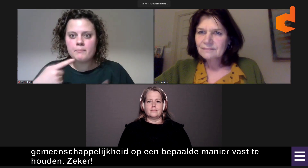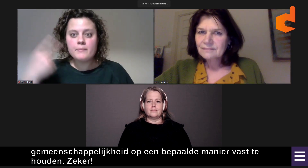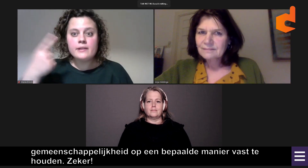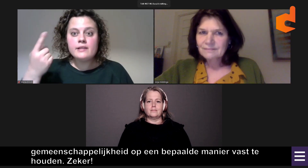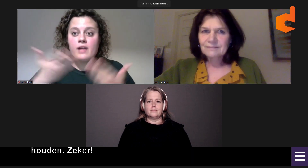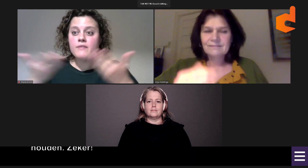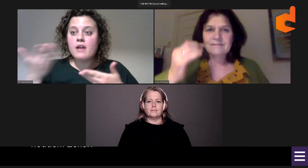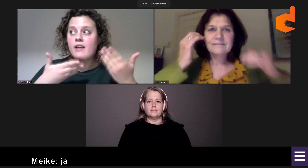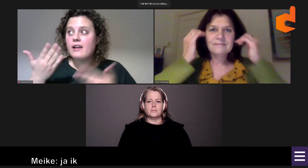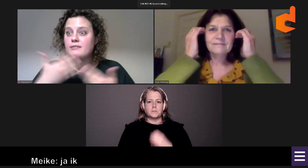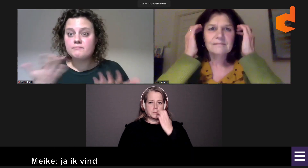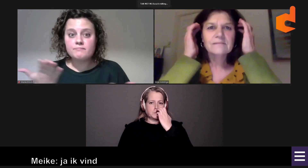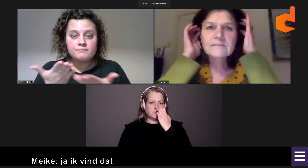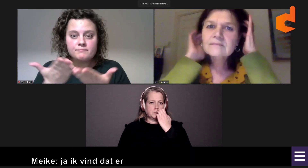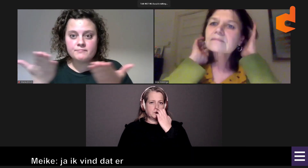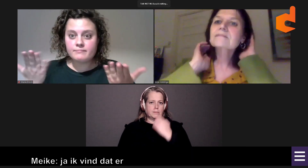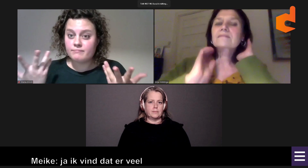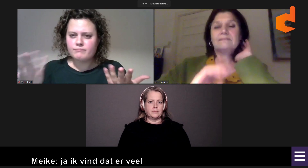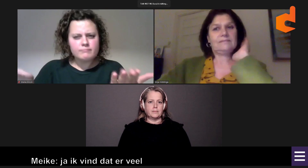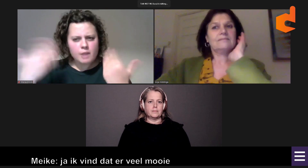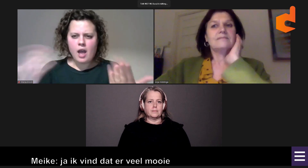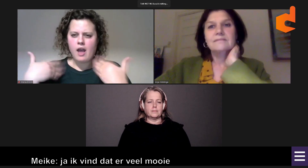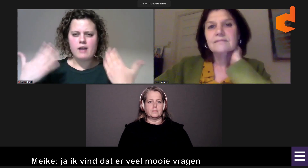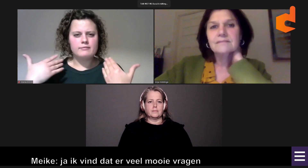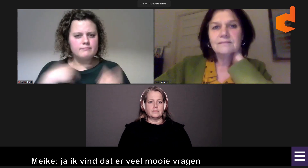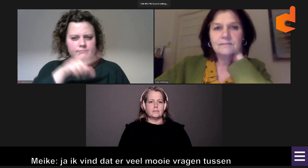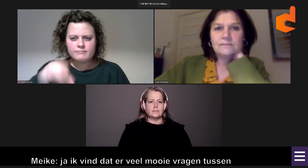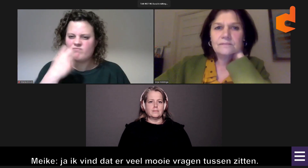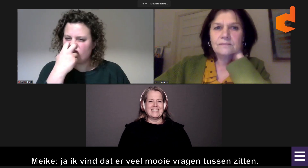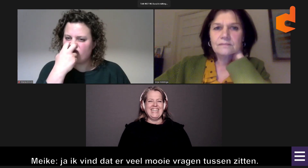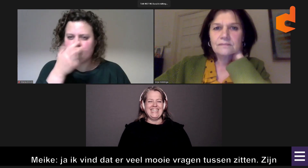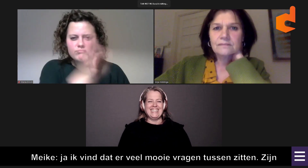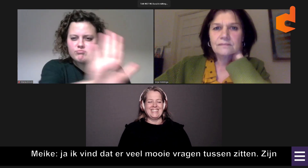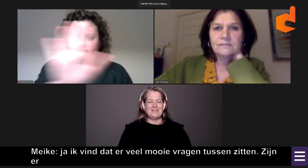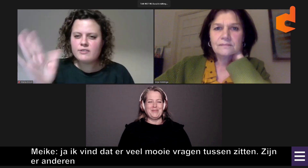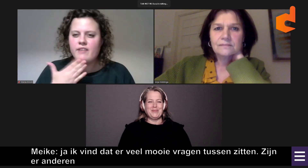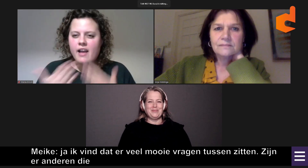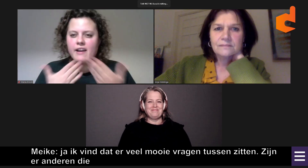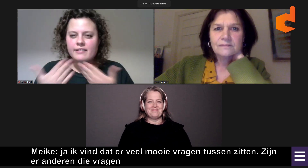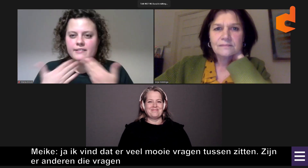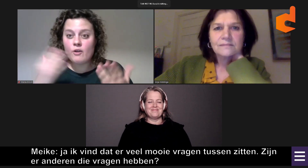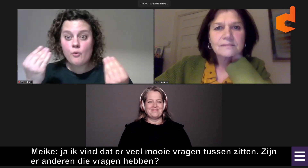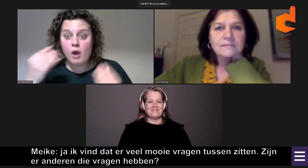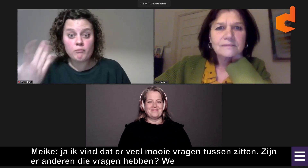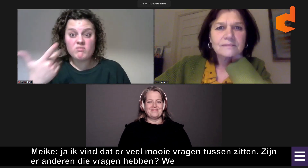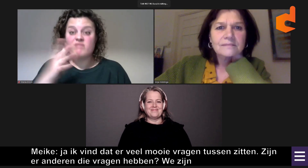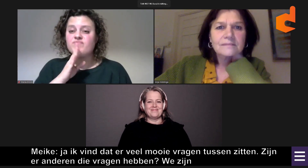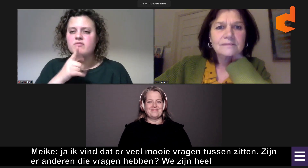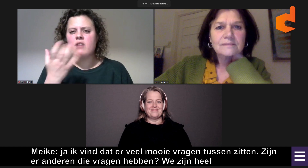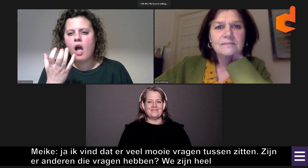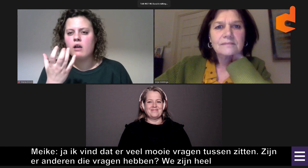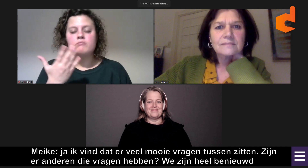Ja, ik vind dat er heel veel mooie vragen tussen zitten. Zijn er nog anderen die vragen hebben? Jullie kunnen al je vragen stellen. We zijn vooral heel erg benieuwd naar